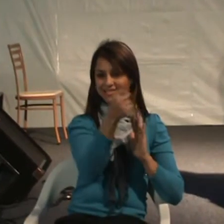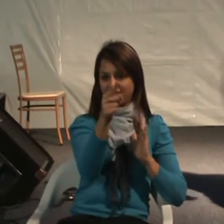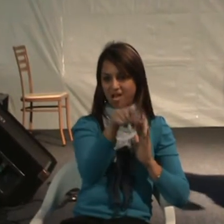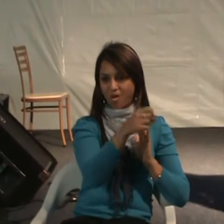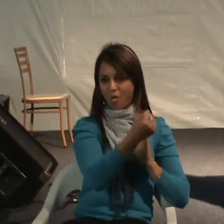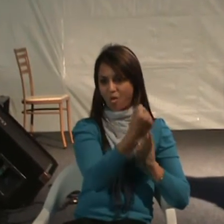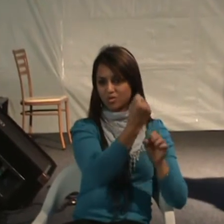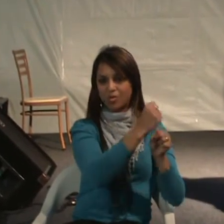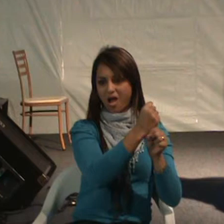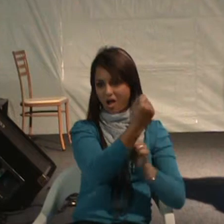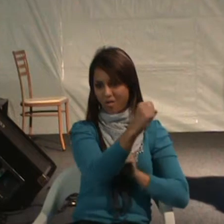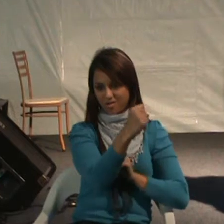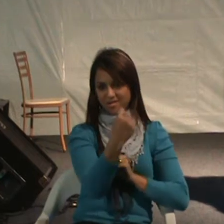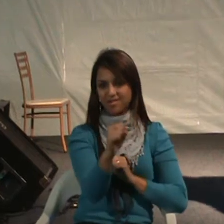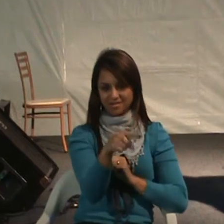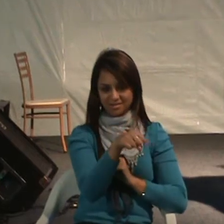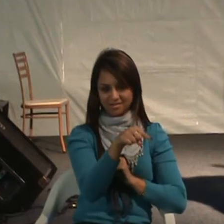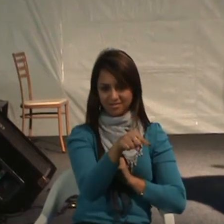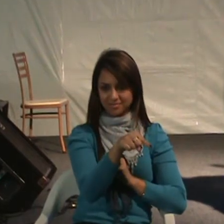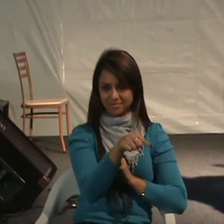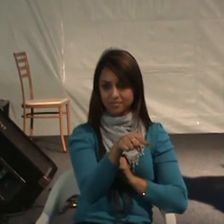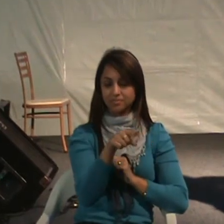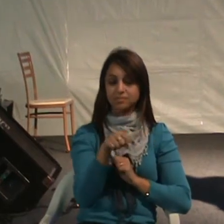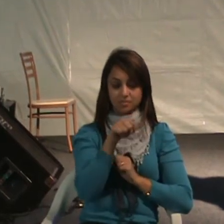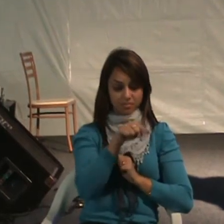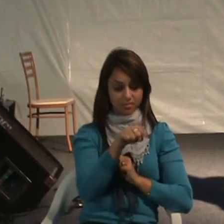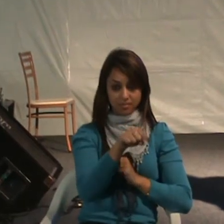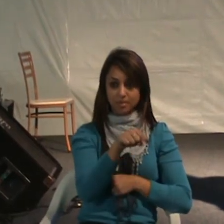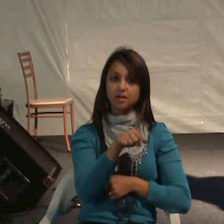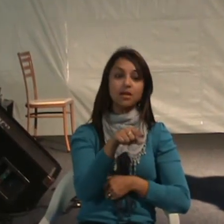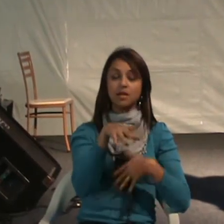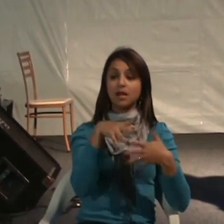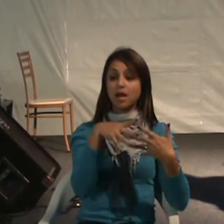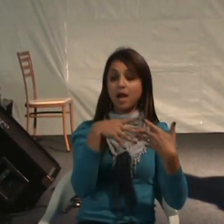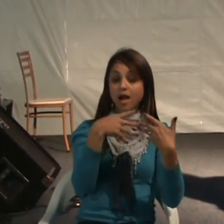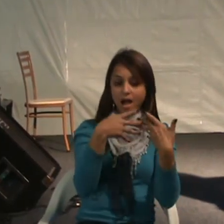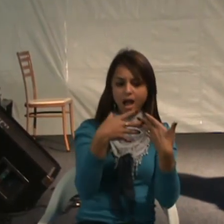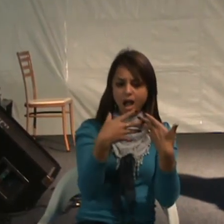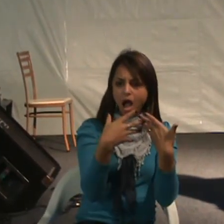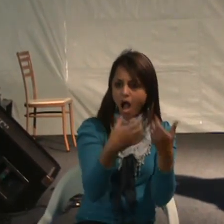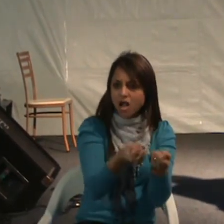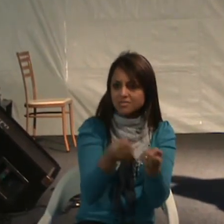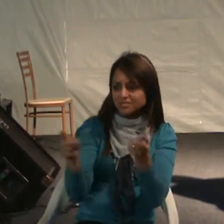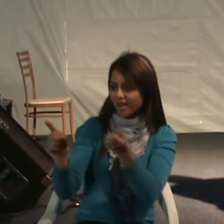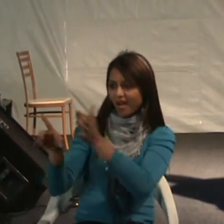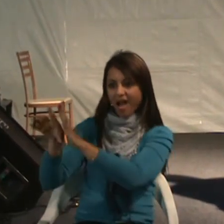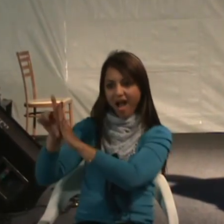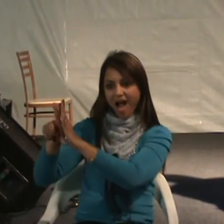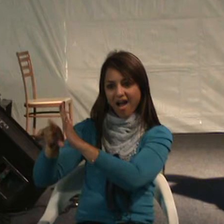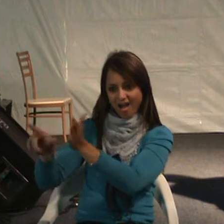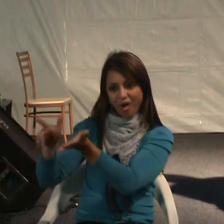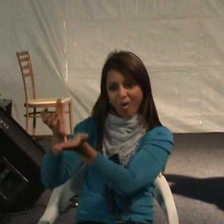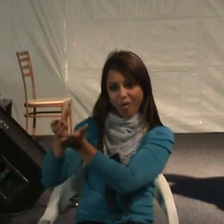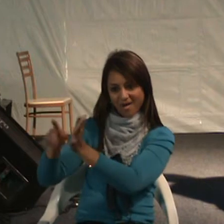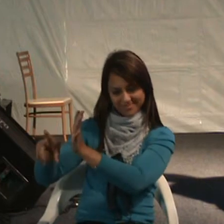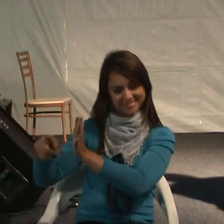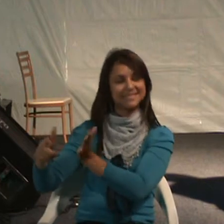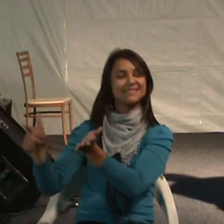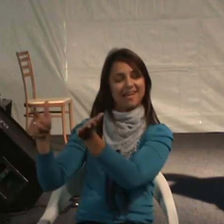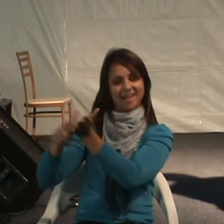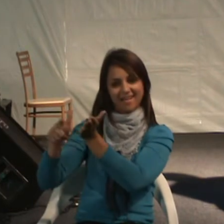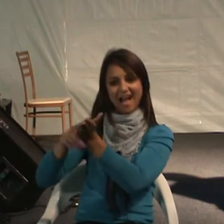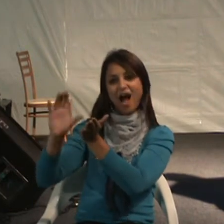Cidadã, ela aceitou a Convenção dos Direitos da pessoa com